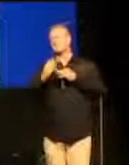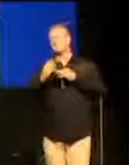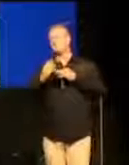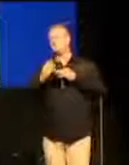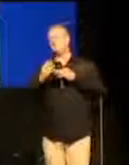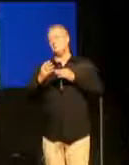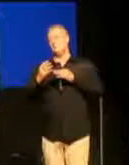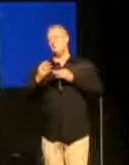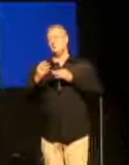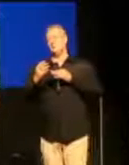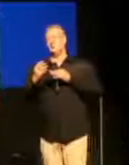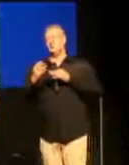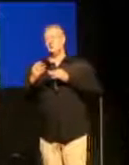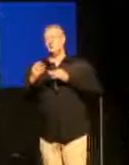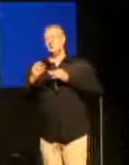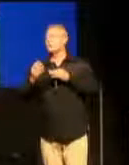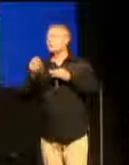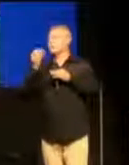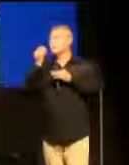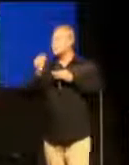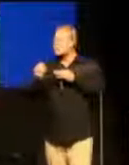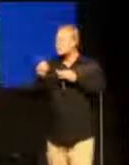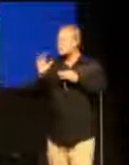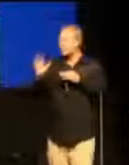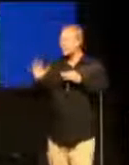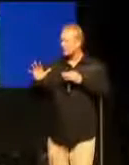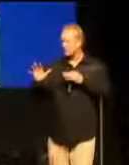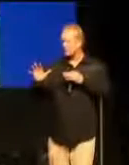Ich konnte sie nicht offen halten. Ich dachte, werde fünf resten. für fünf Minuten.